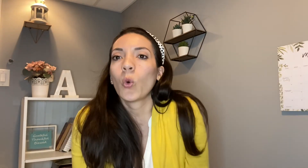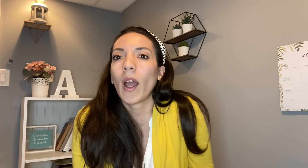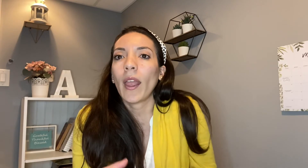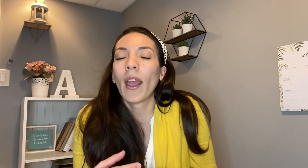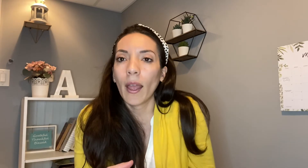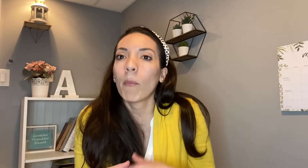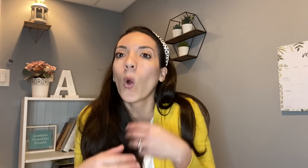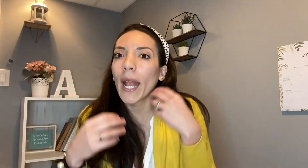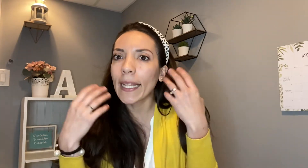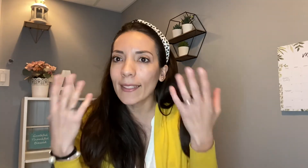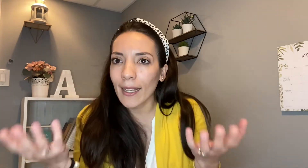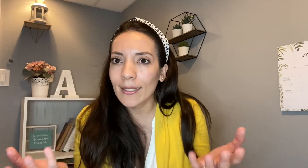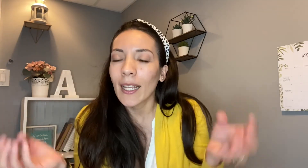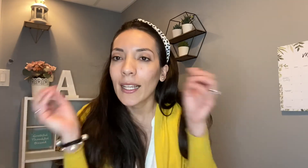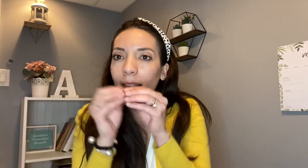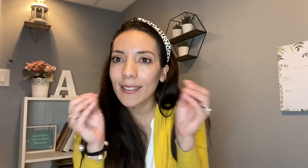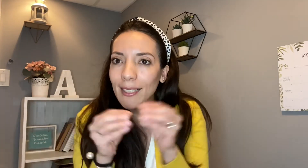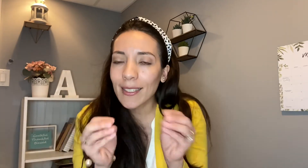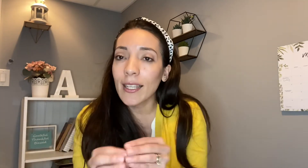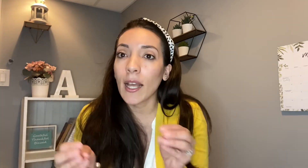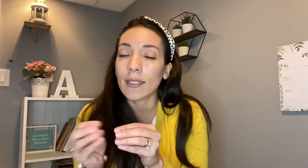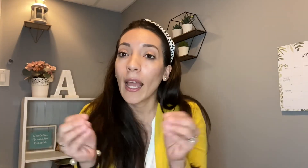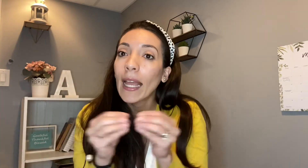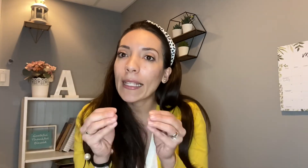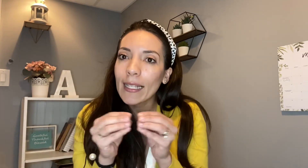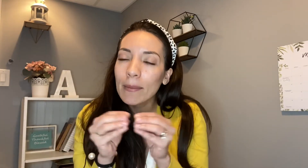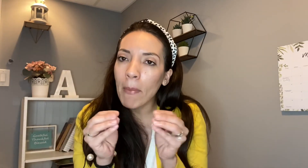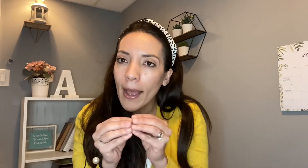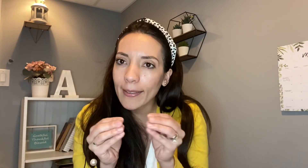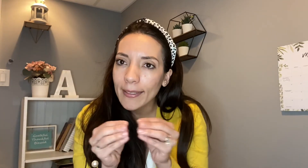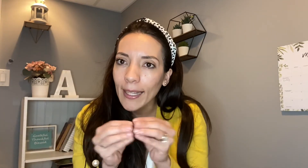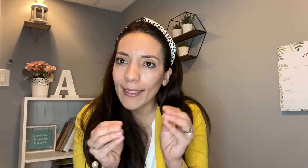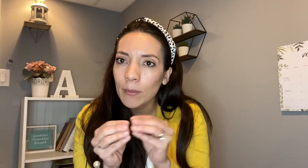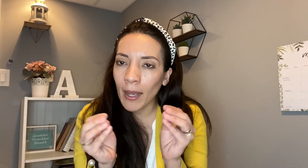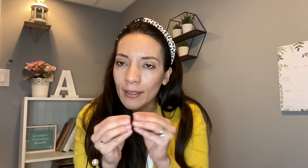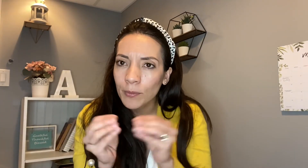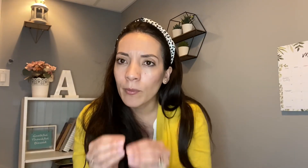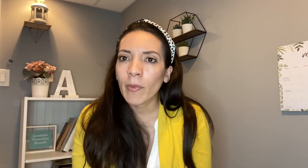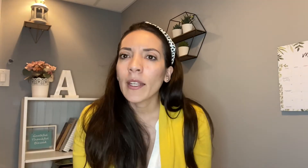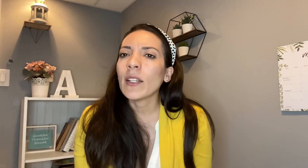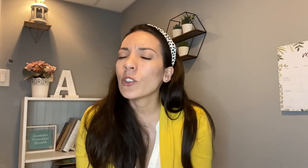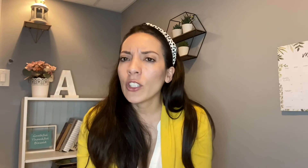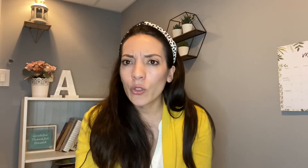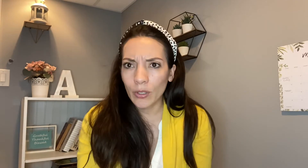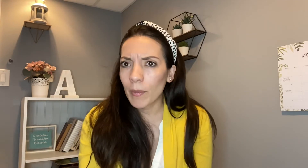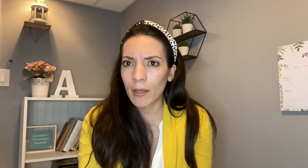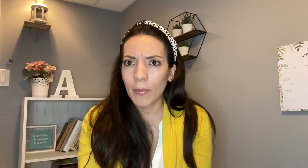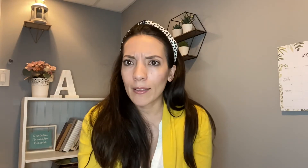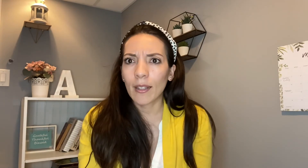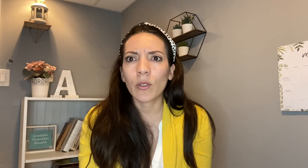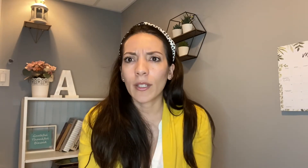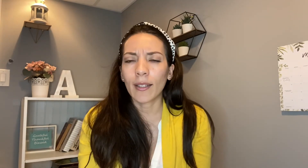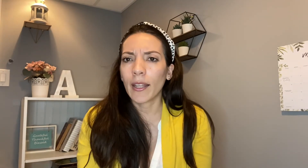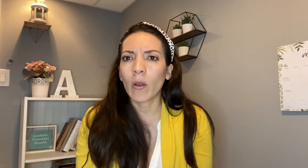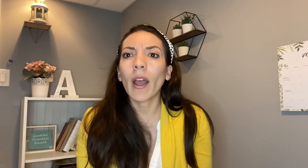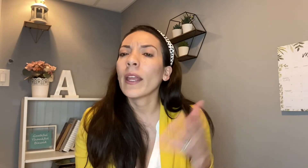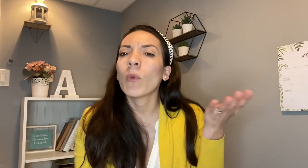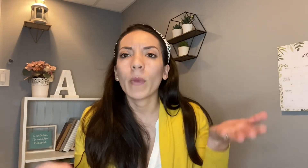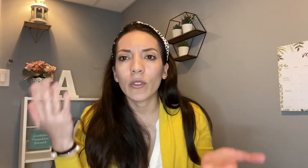vocalizas y haces la seña quieres más quieres más más y los niños también empiezan a soltar la lengua en momentos